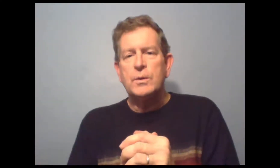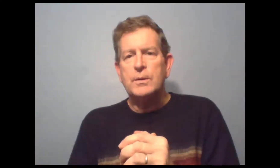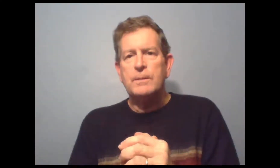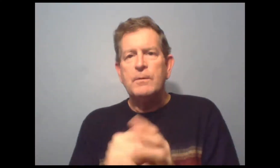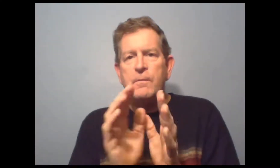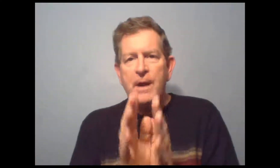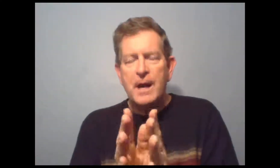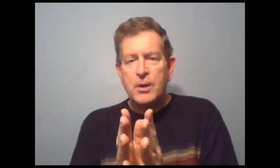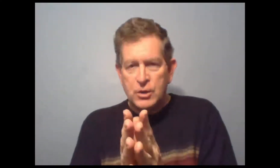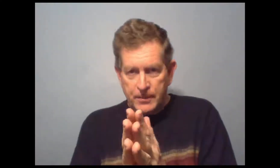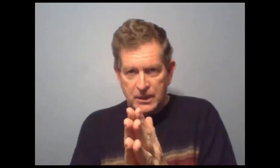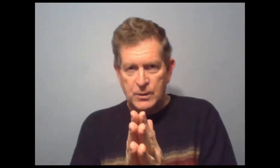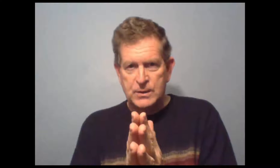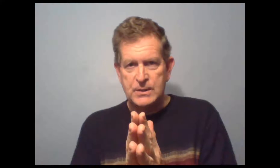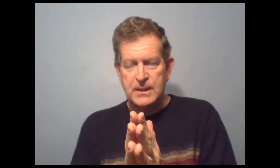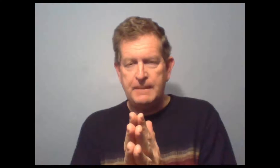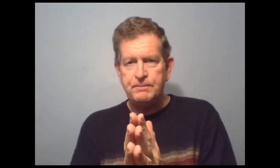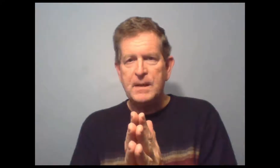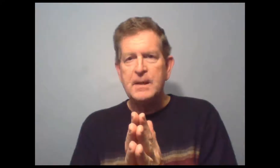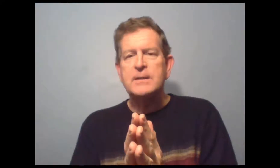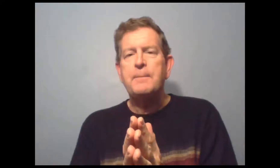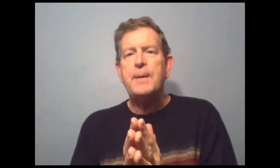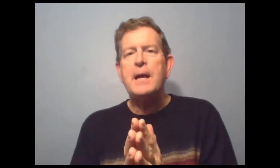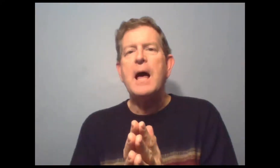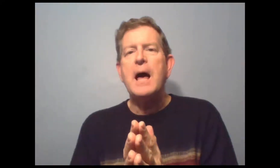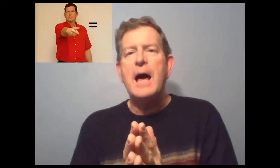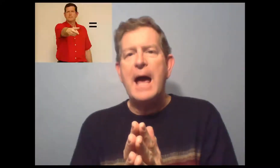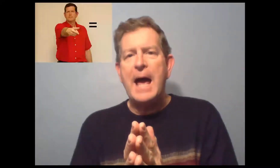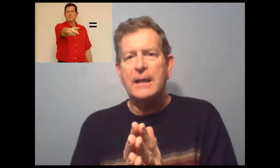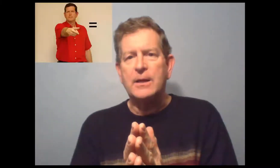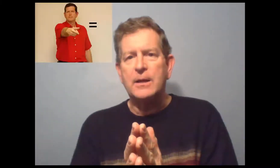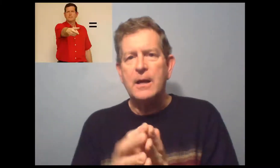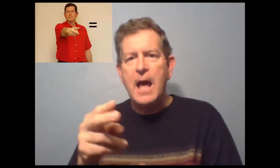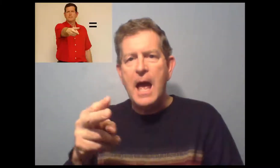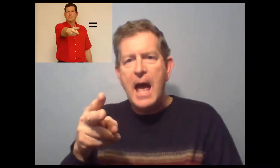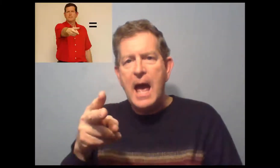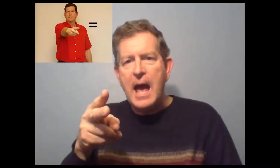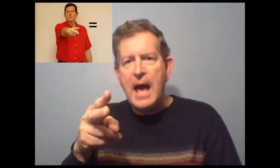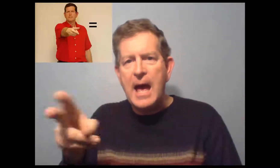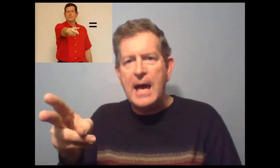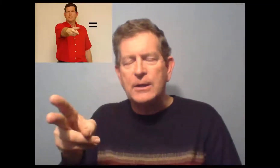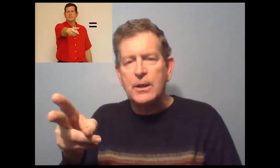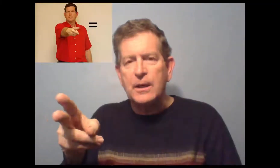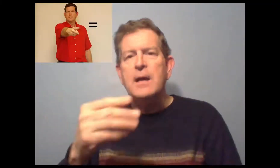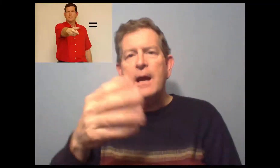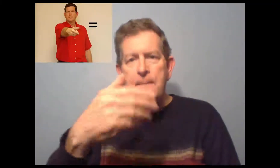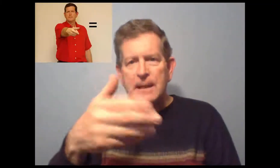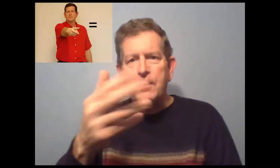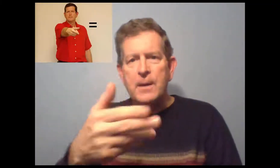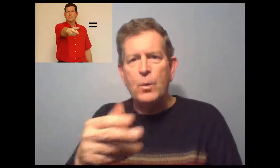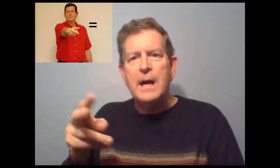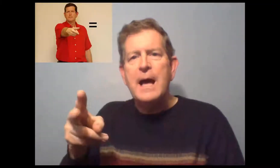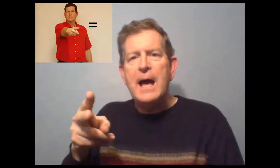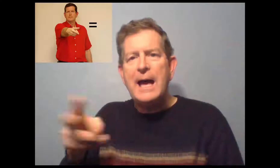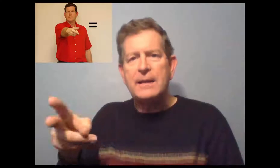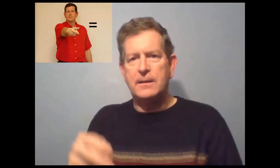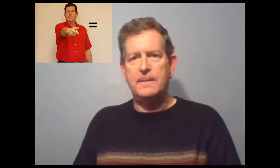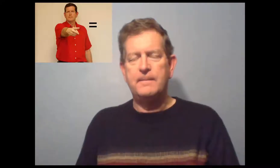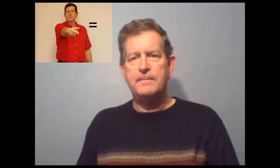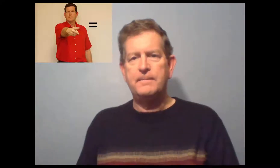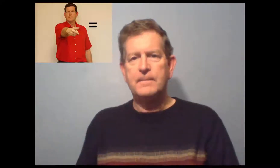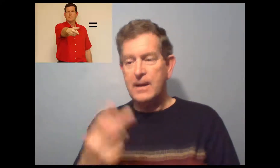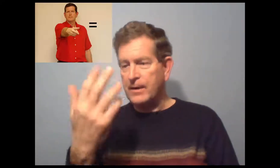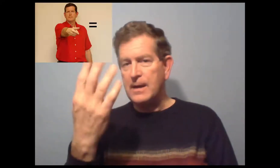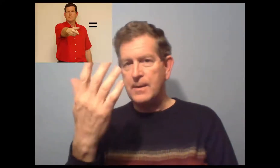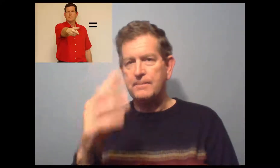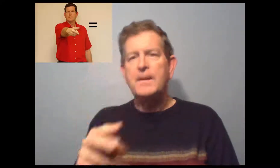Donc, le verbe que j'aimerais t'enseigner s'appelle être. Être. Répète après moi. Être.